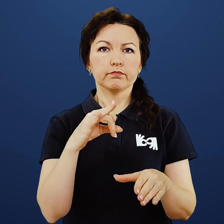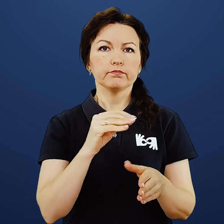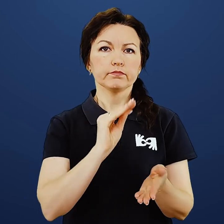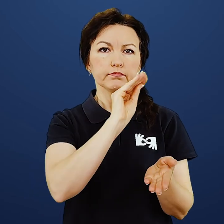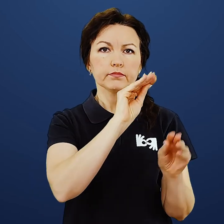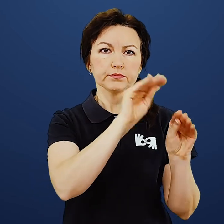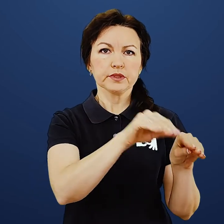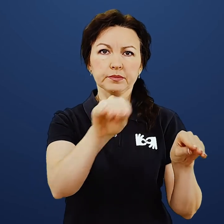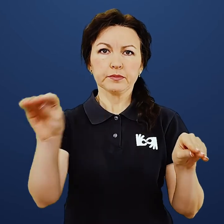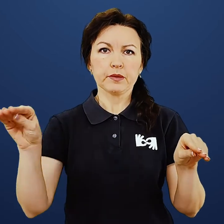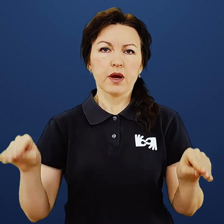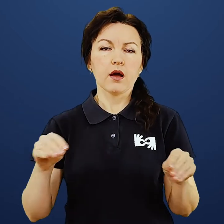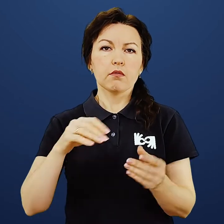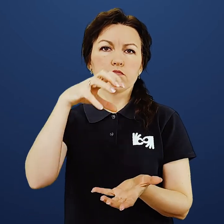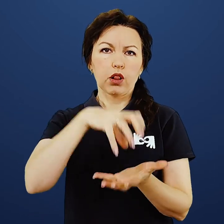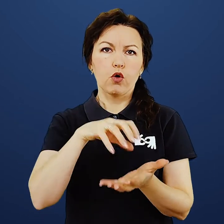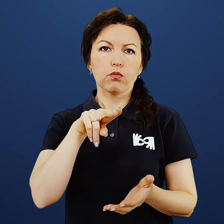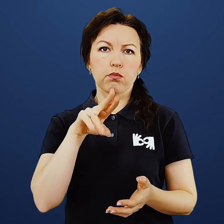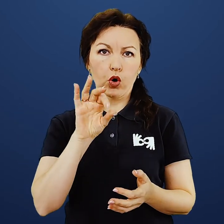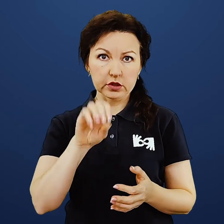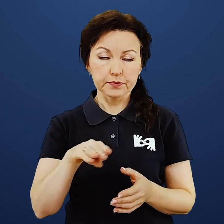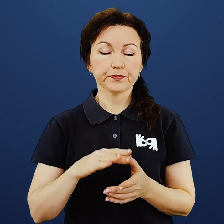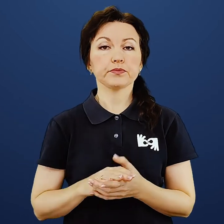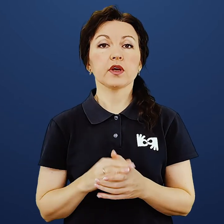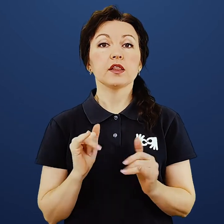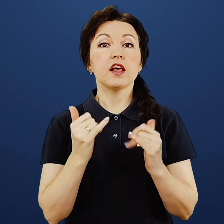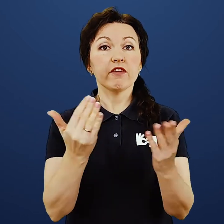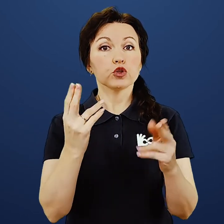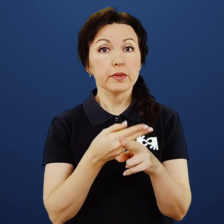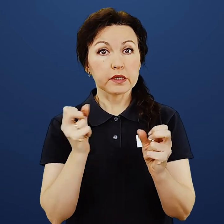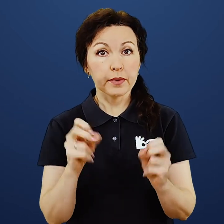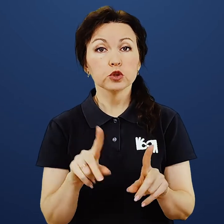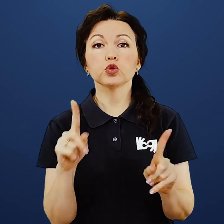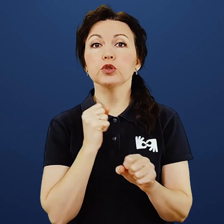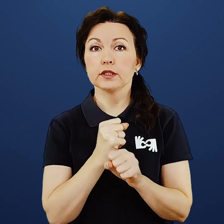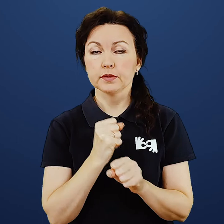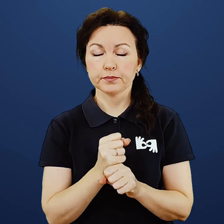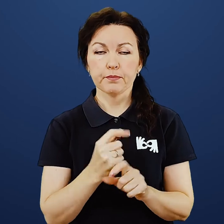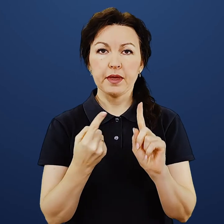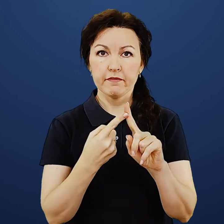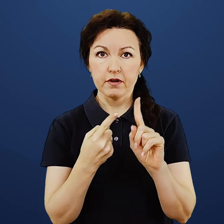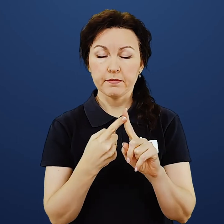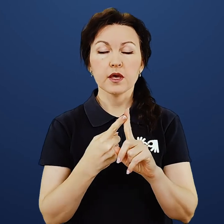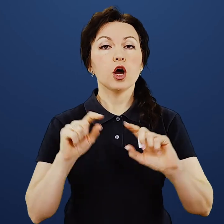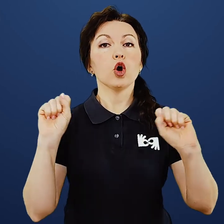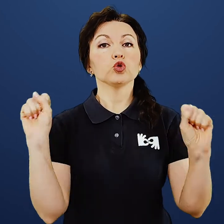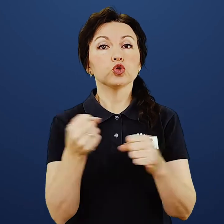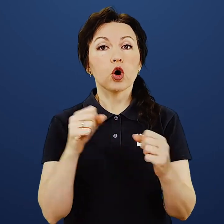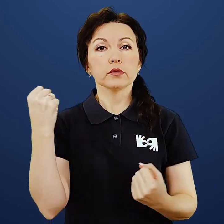Задля вашої безпеки при проходженні блокпосту. Зменшіть швидкість автомобіля.